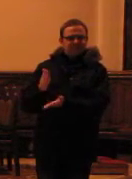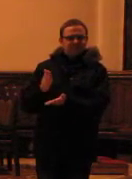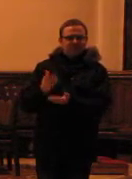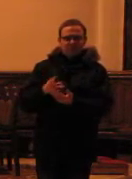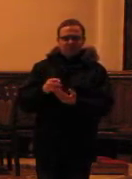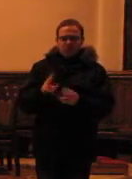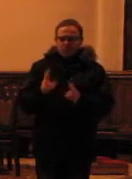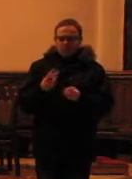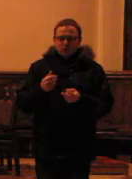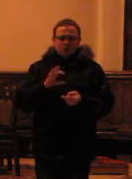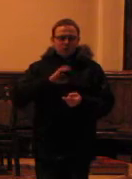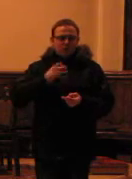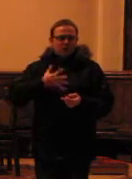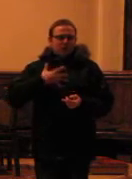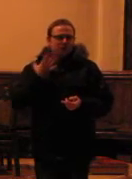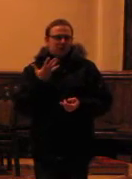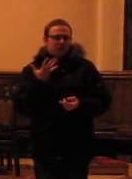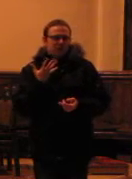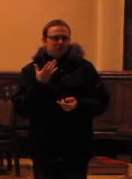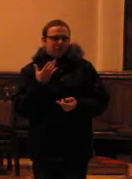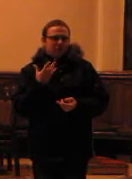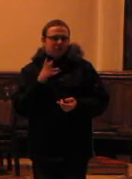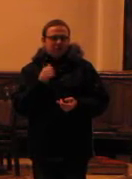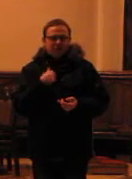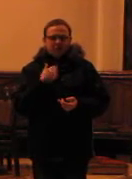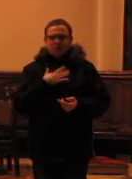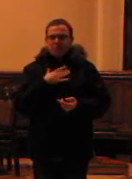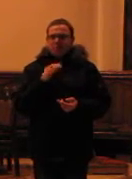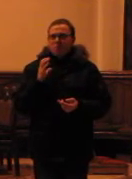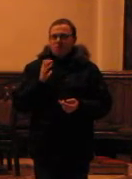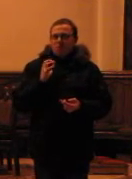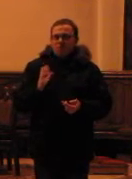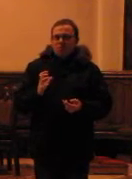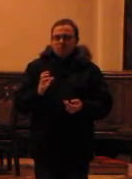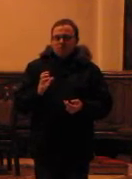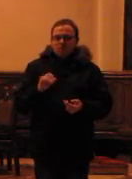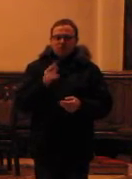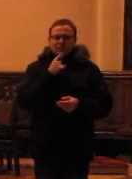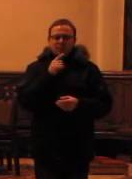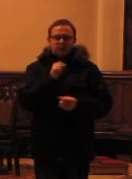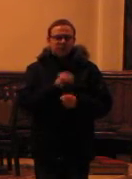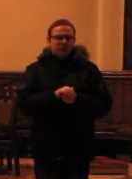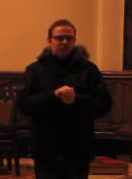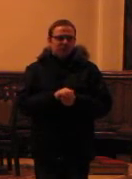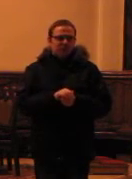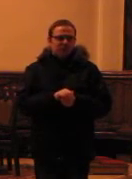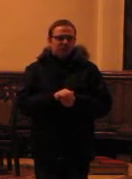zdziwienie, że ktoś, ja mam już jakieś bogactwa, jakieś koniecznej decyzji.